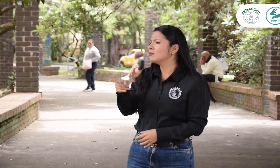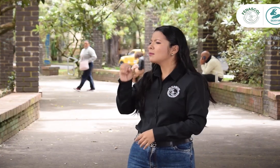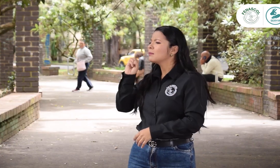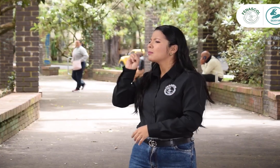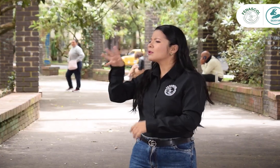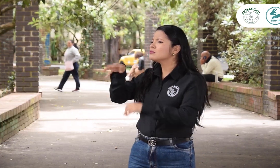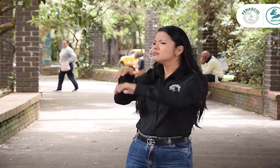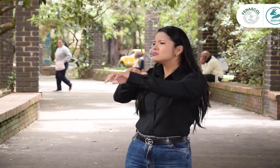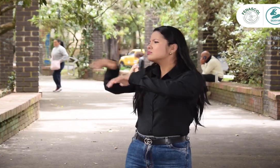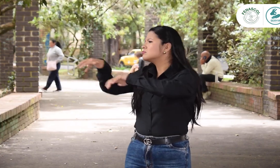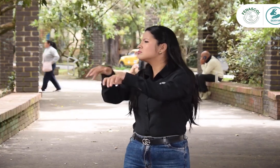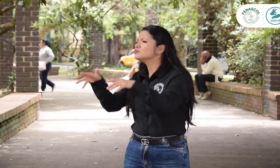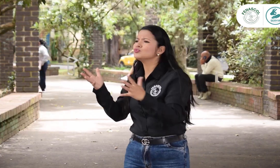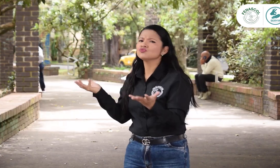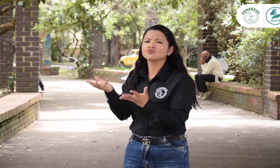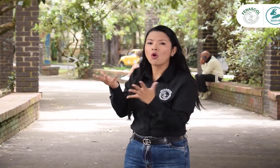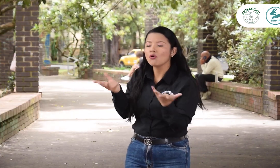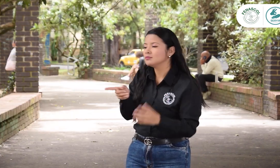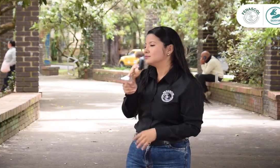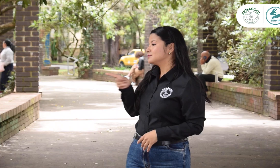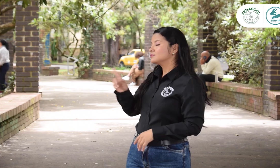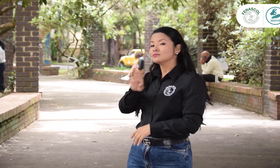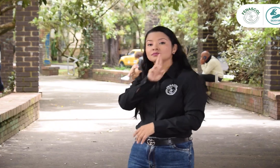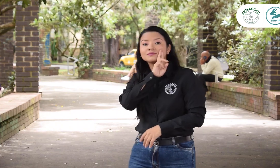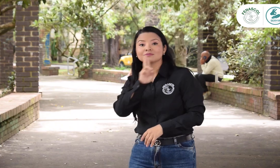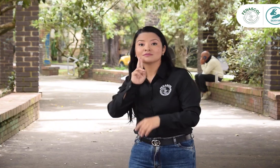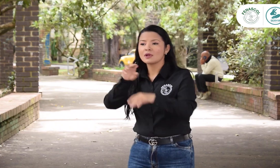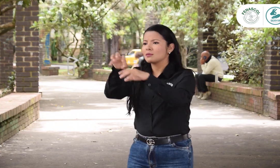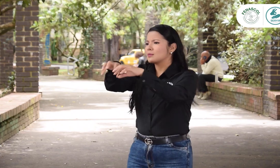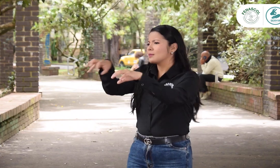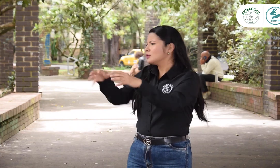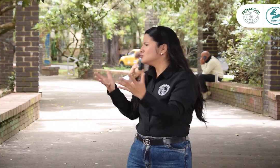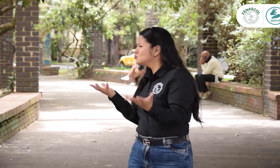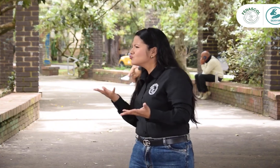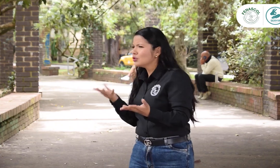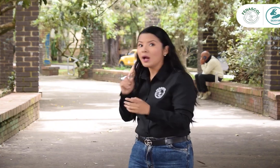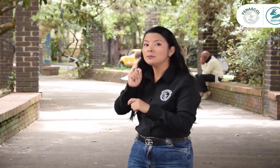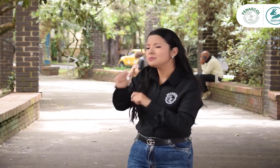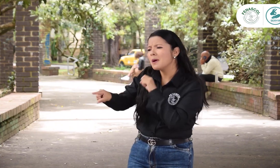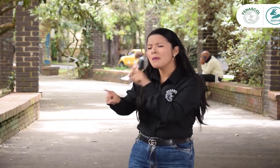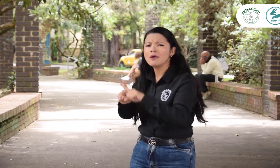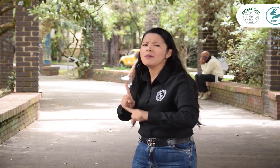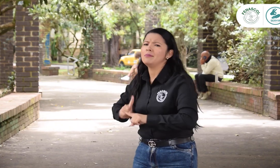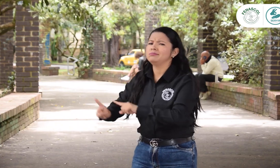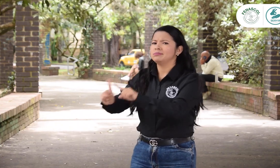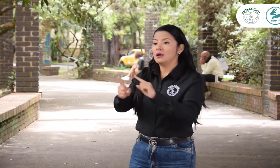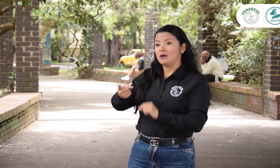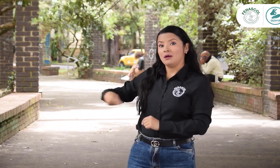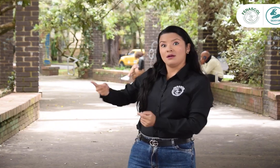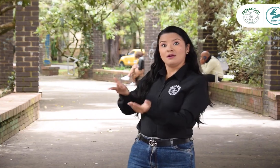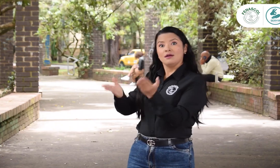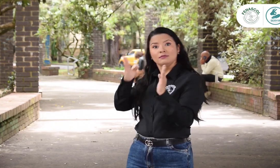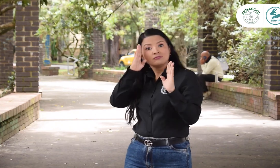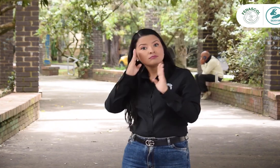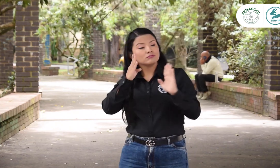inquietud que tengan allí. Y por medio de Servir, podrán acceder a la